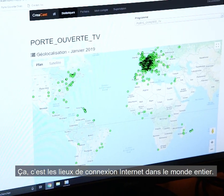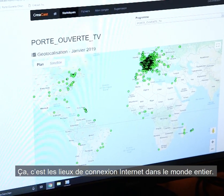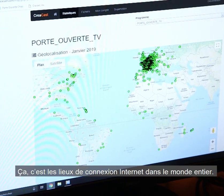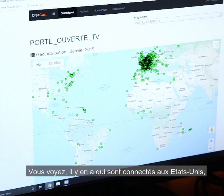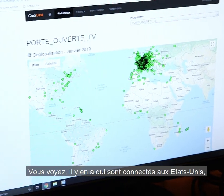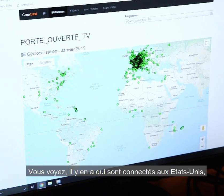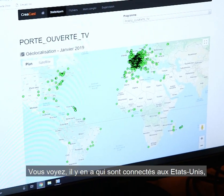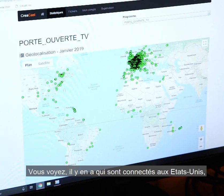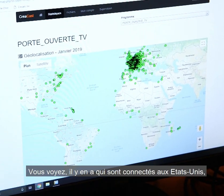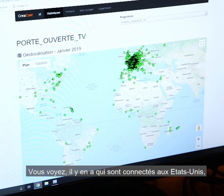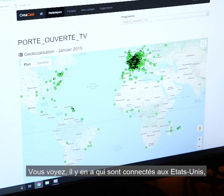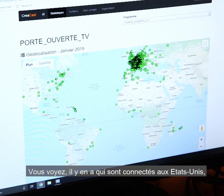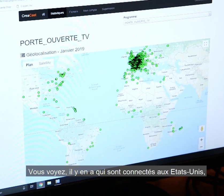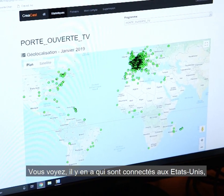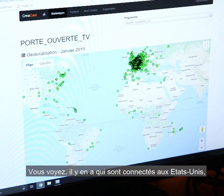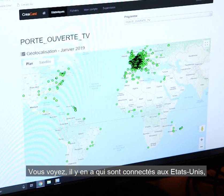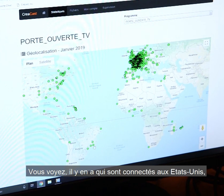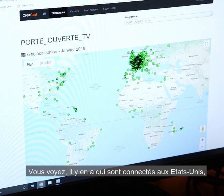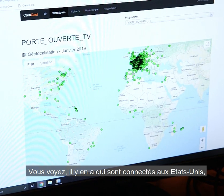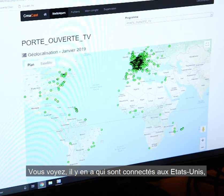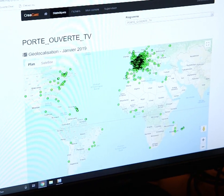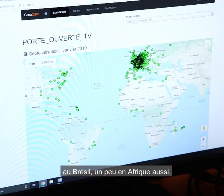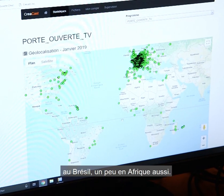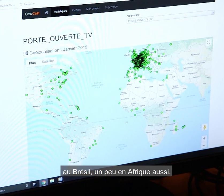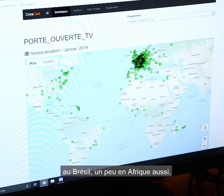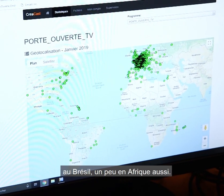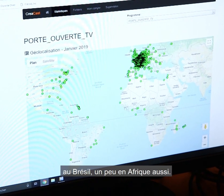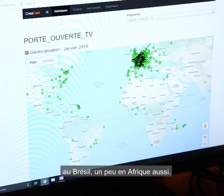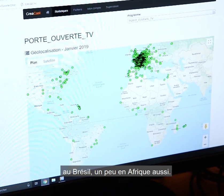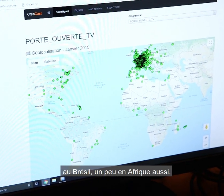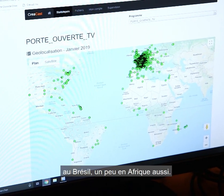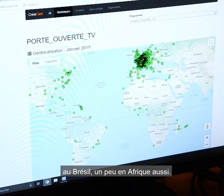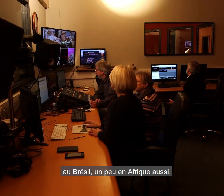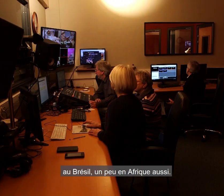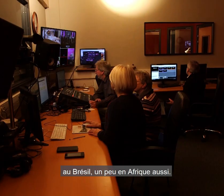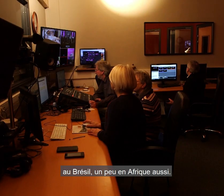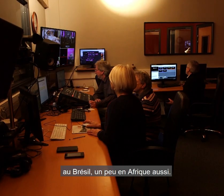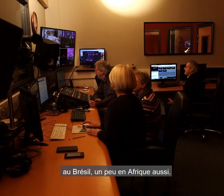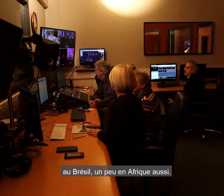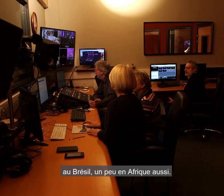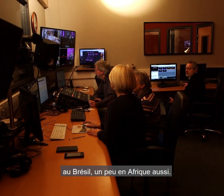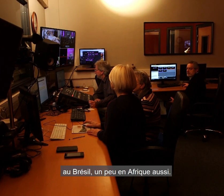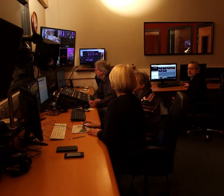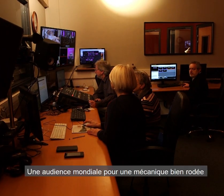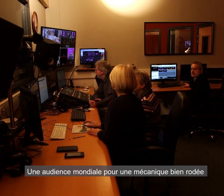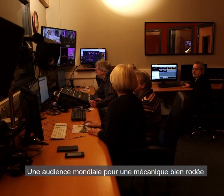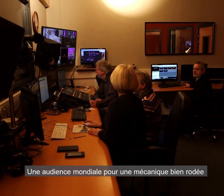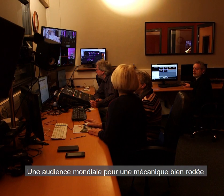Vous voyez qu'il en a qui se connectent aux Etats-Unis, au Brésil, un peu en Afrique aussi. Une audience